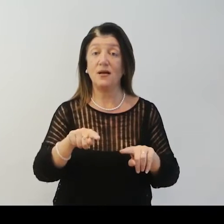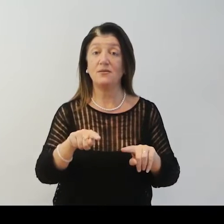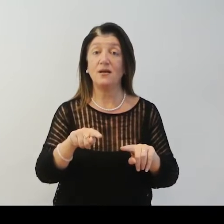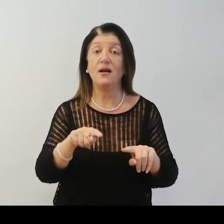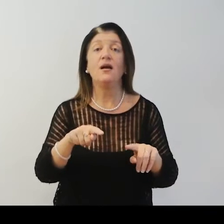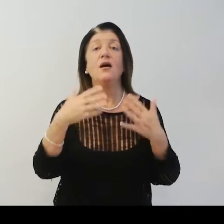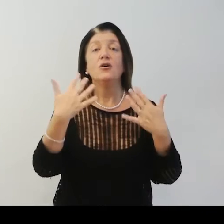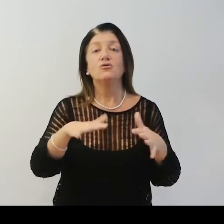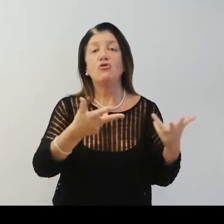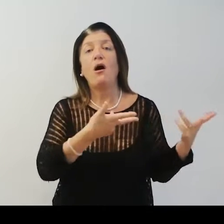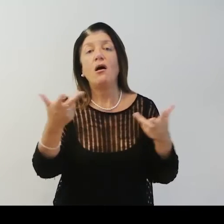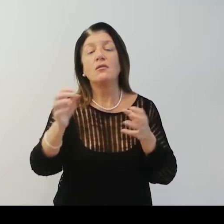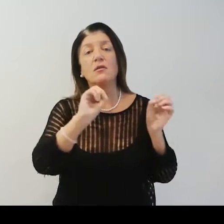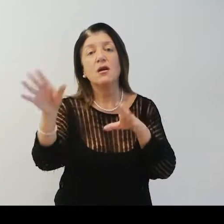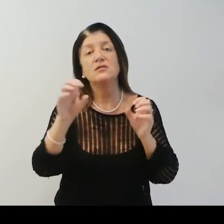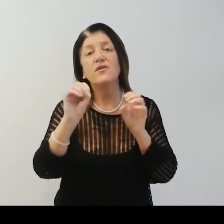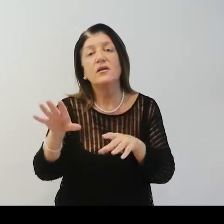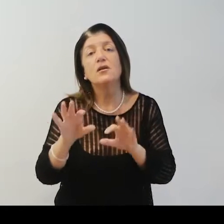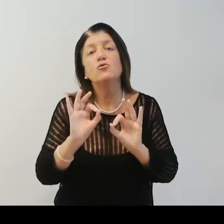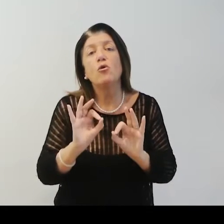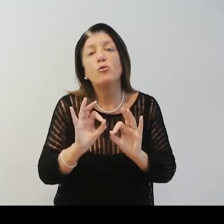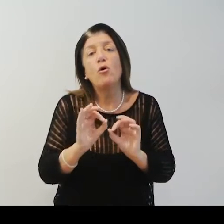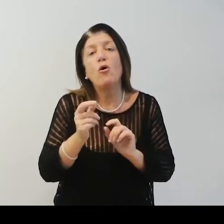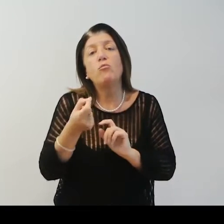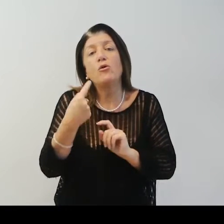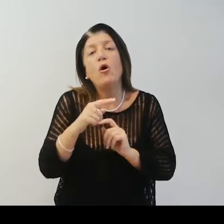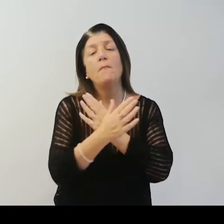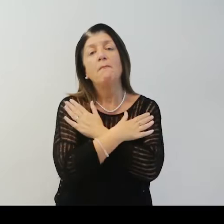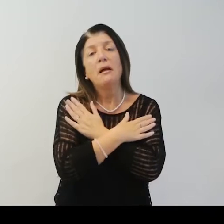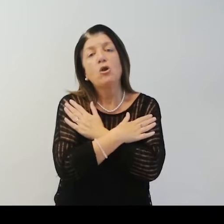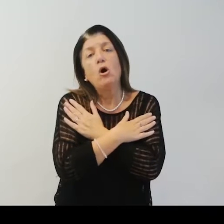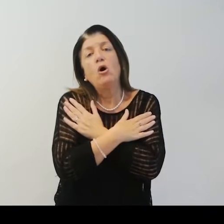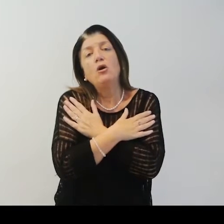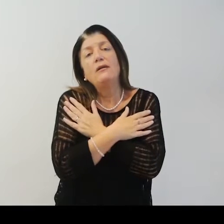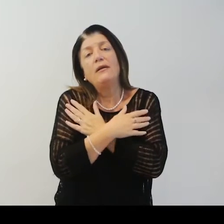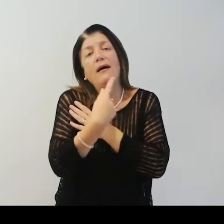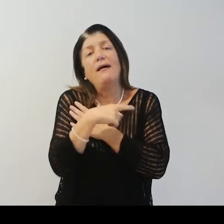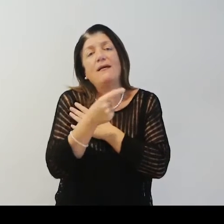Nel 1537, vi fu trasferito il culto della Vergine del Rosario.